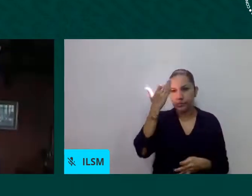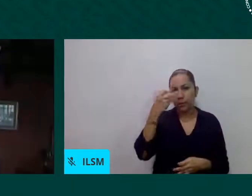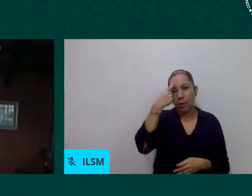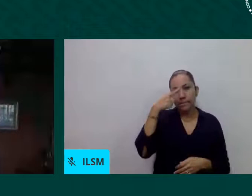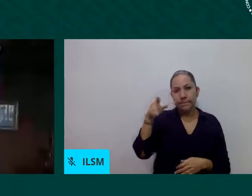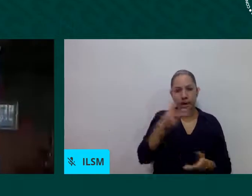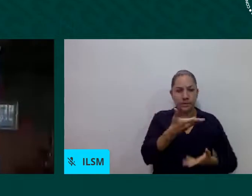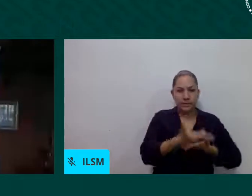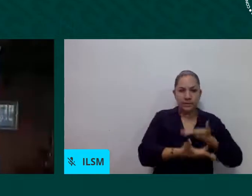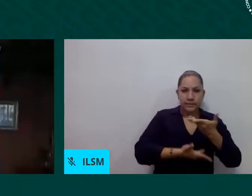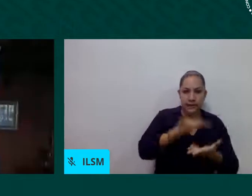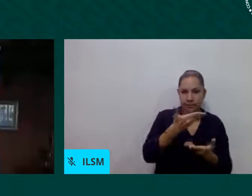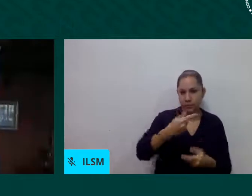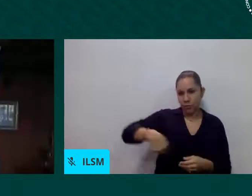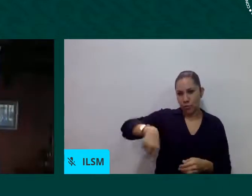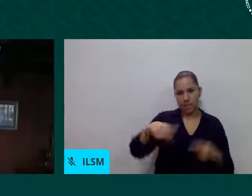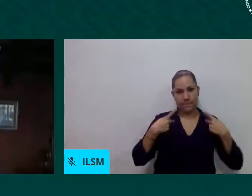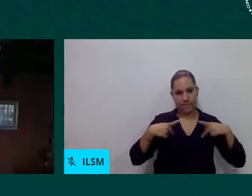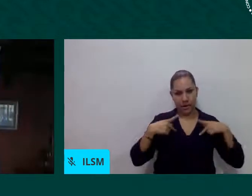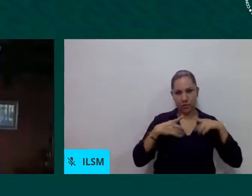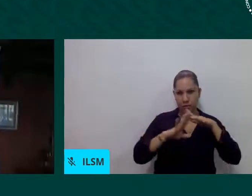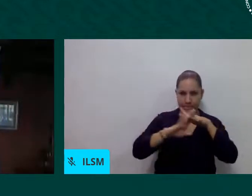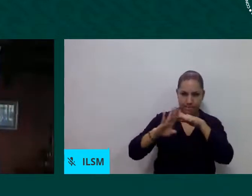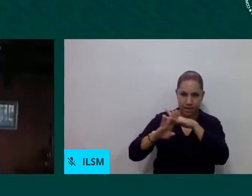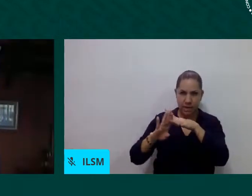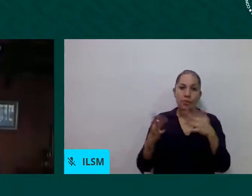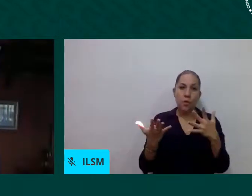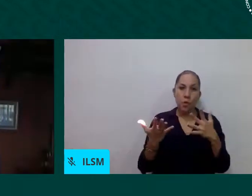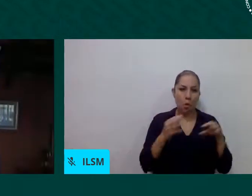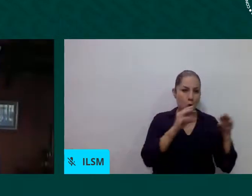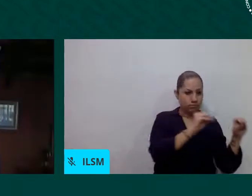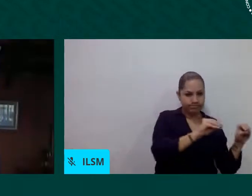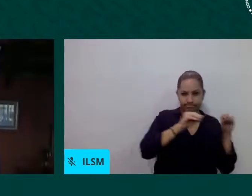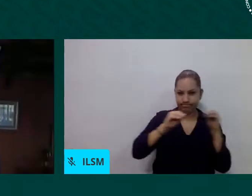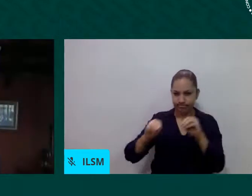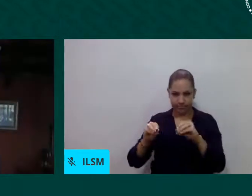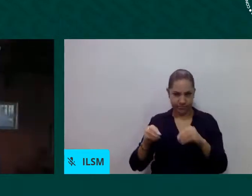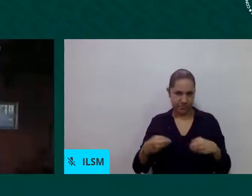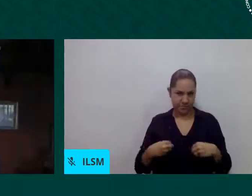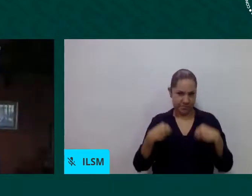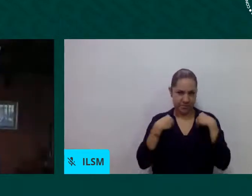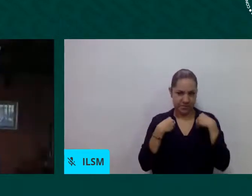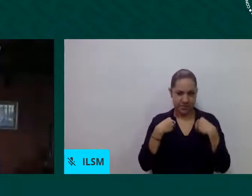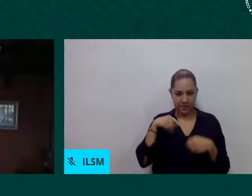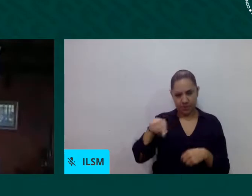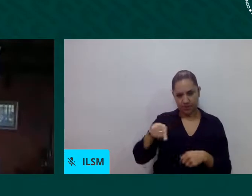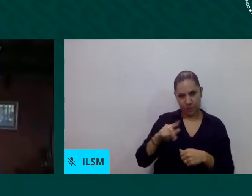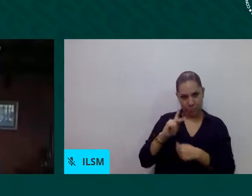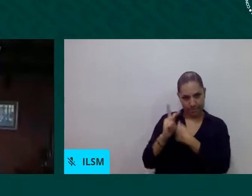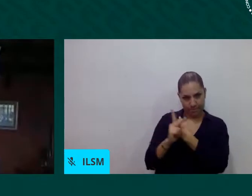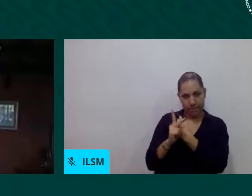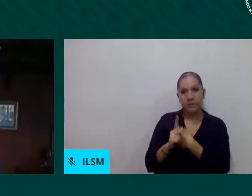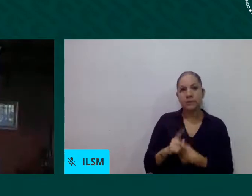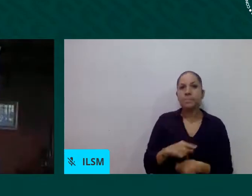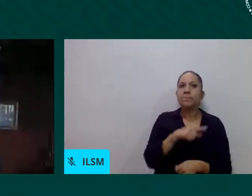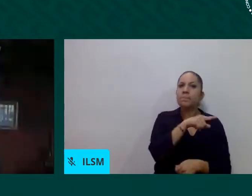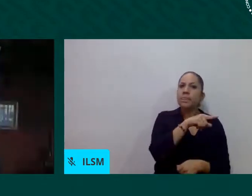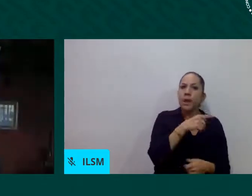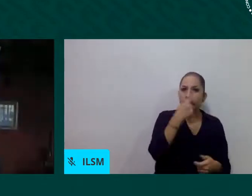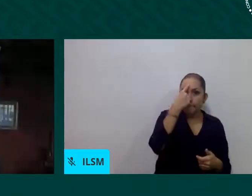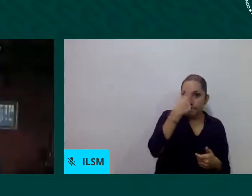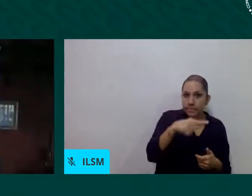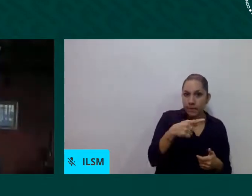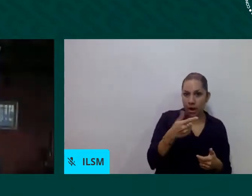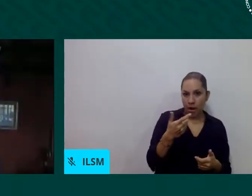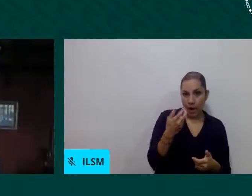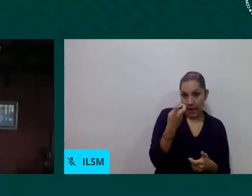lugar que es un ícono dentro de nuestra ciudad donde van a tener la casa del migrante